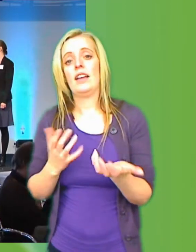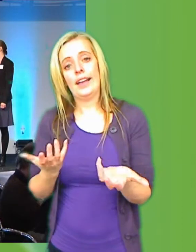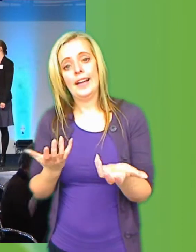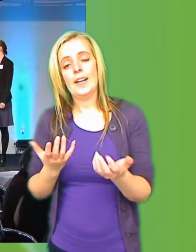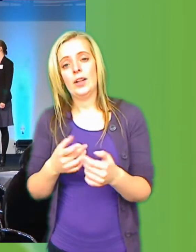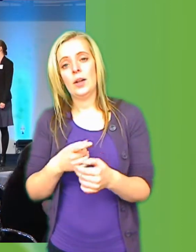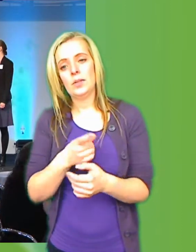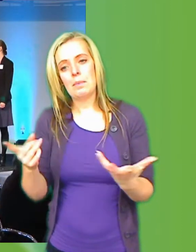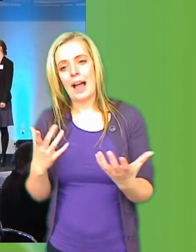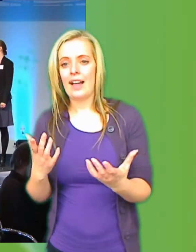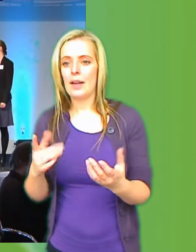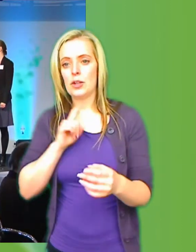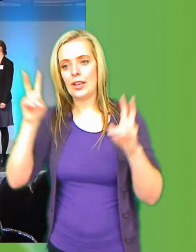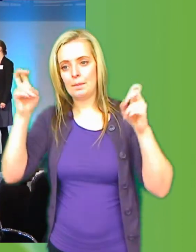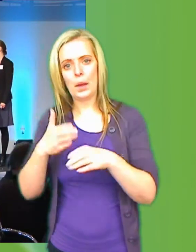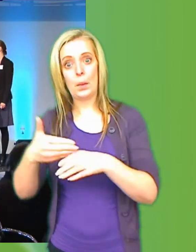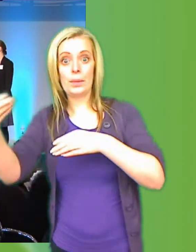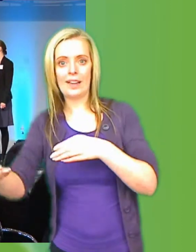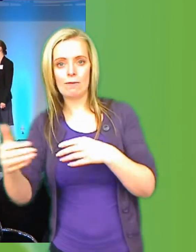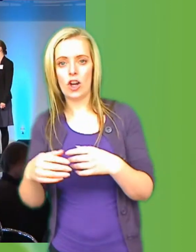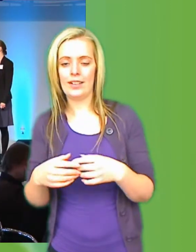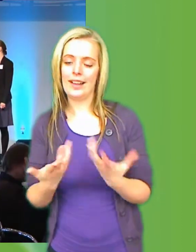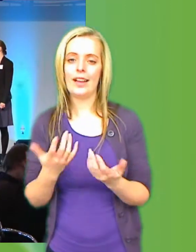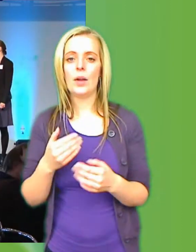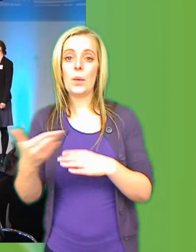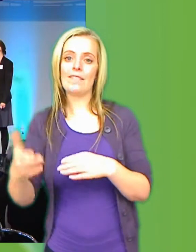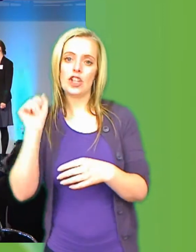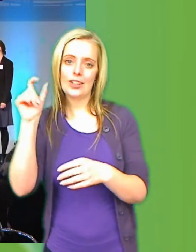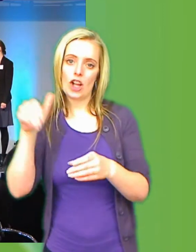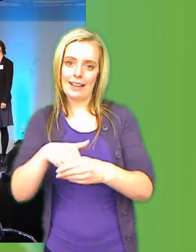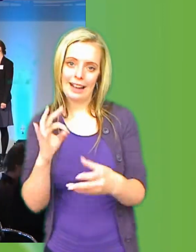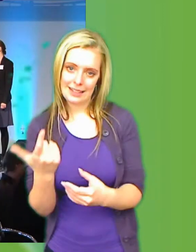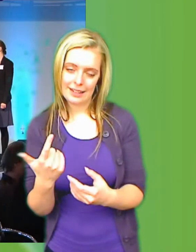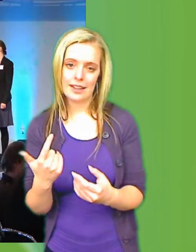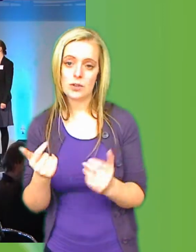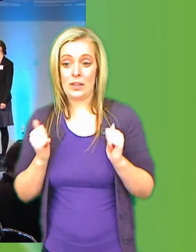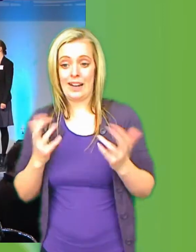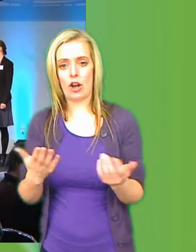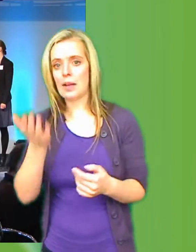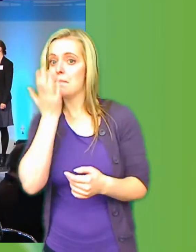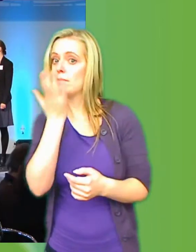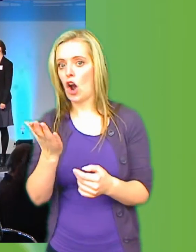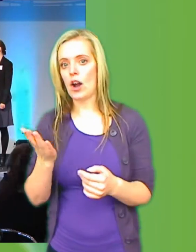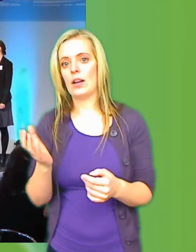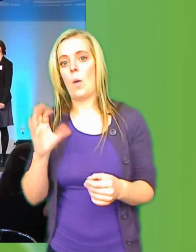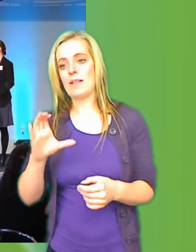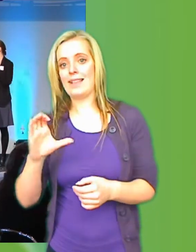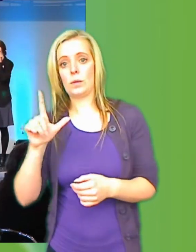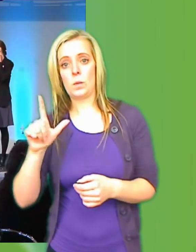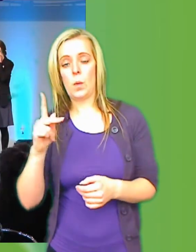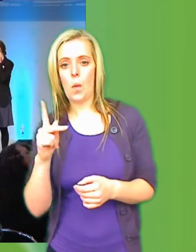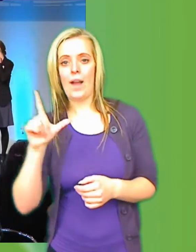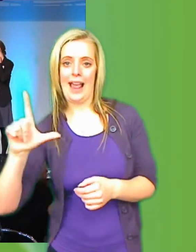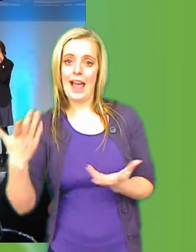utanför. Man använder det ordet då är det den digitala delaktigheten. De som verkar där så är naturligtvis en sprängkraft i att få med det.